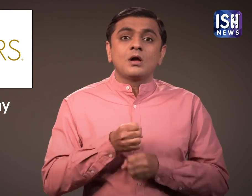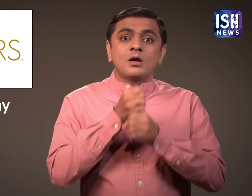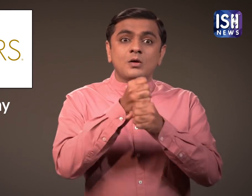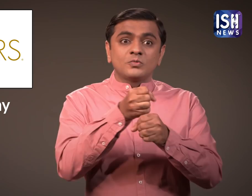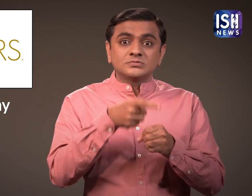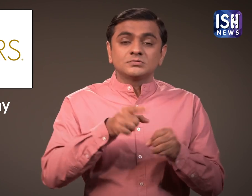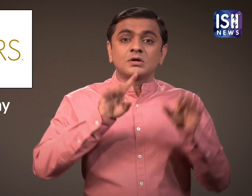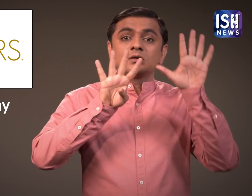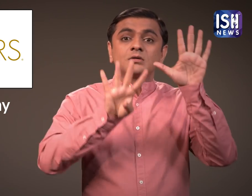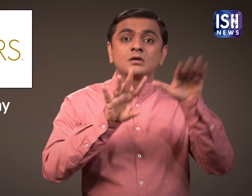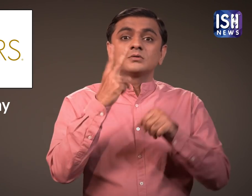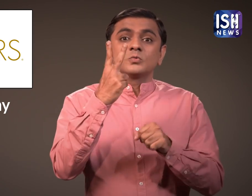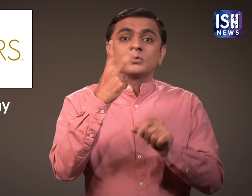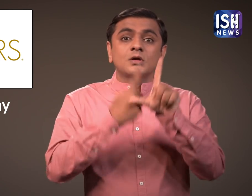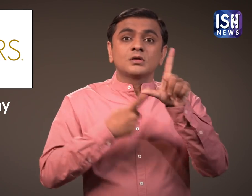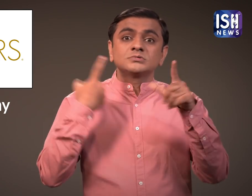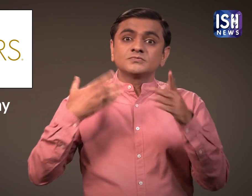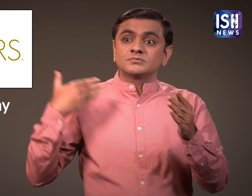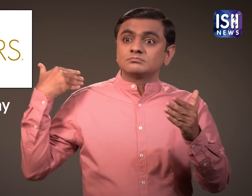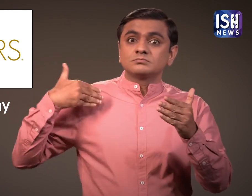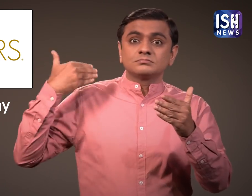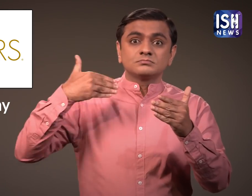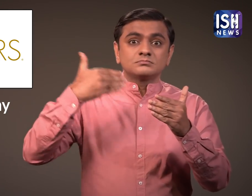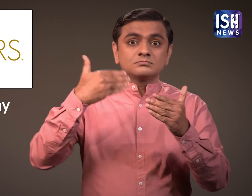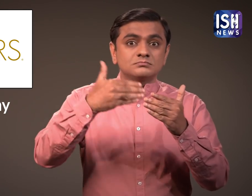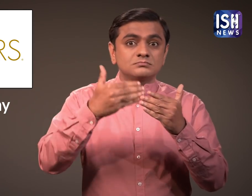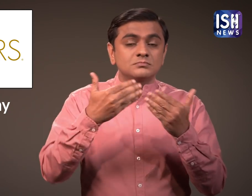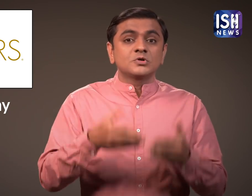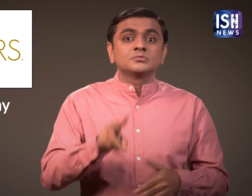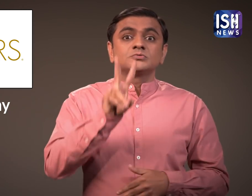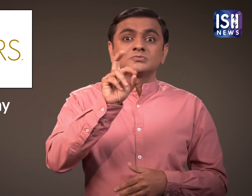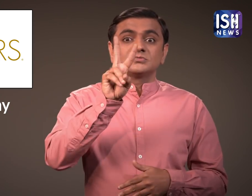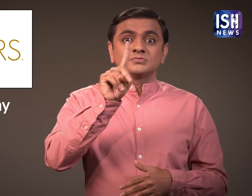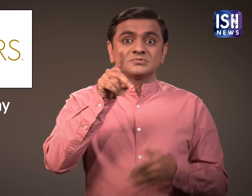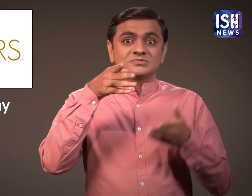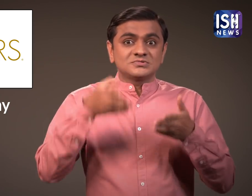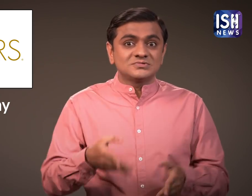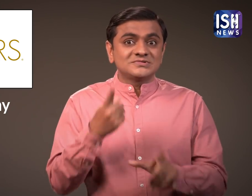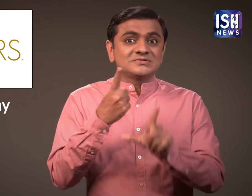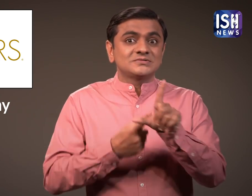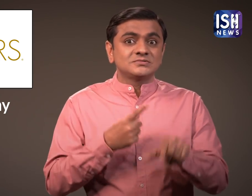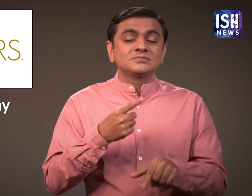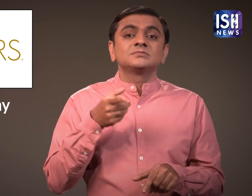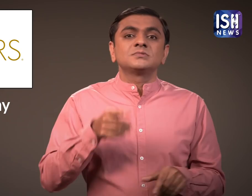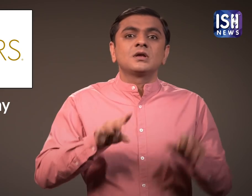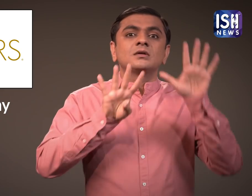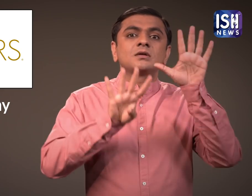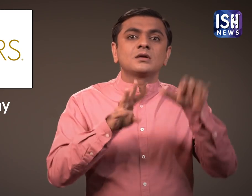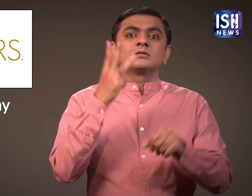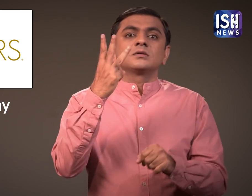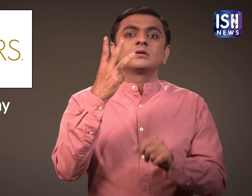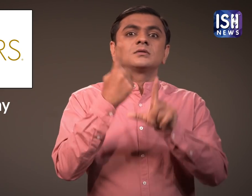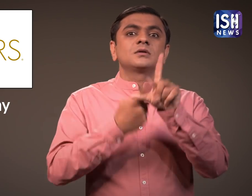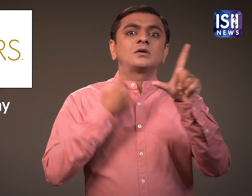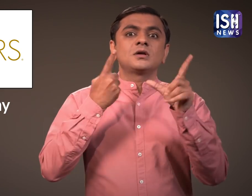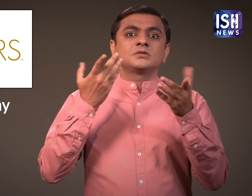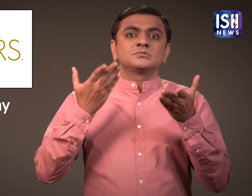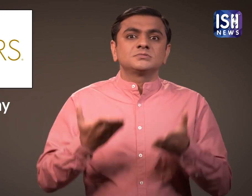2021 में Academy Awards ने 93 साल पूरे किये।